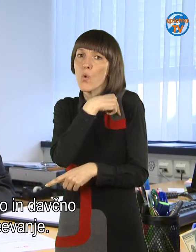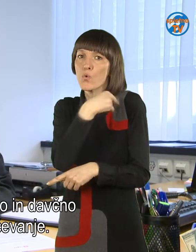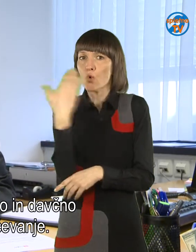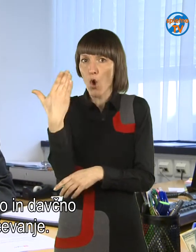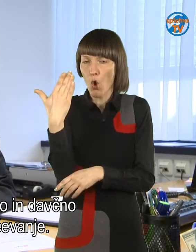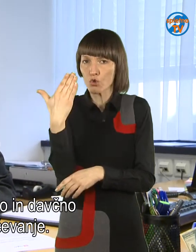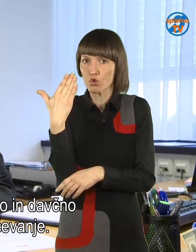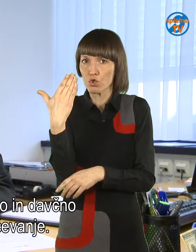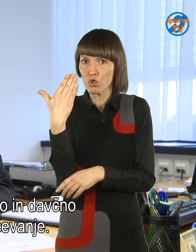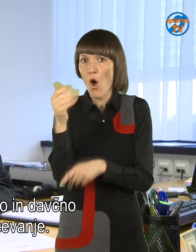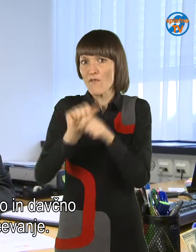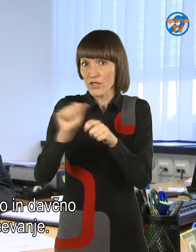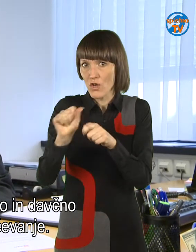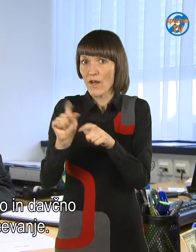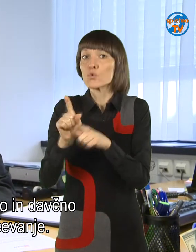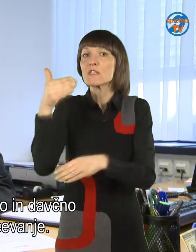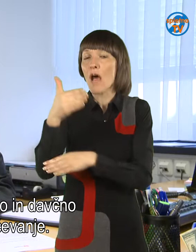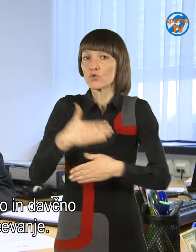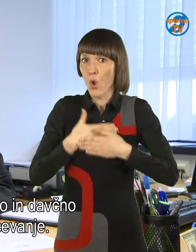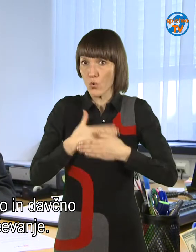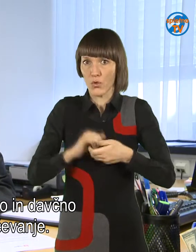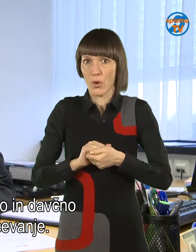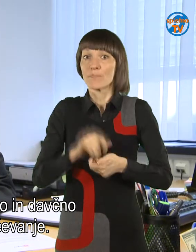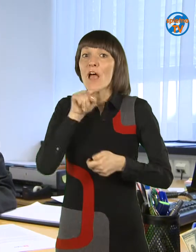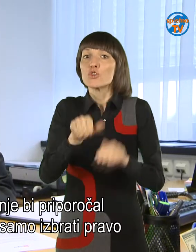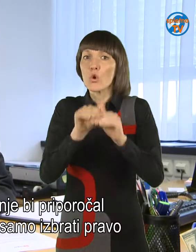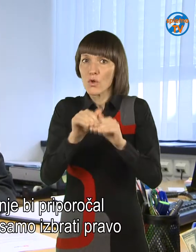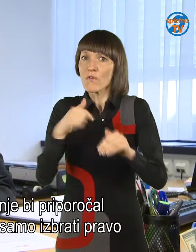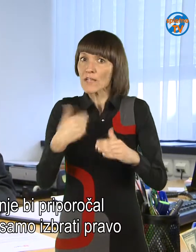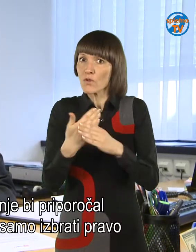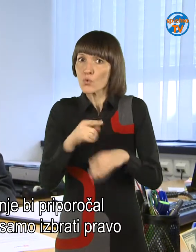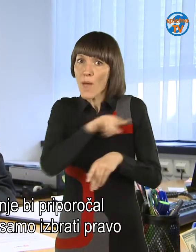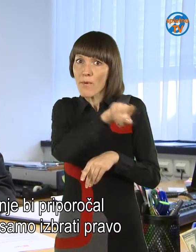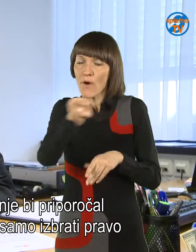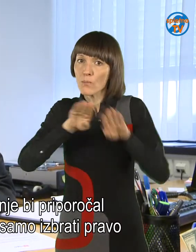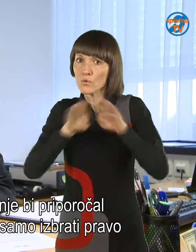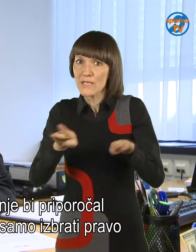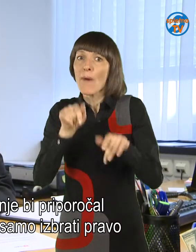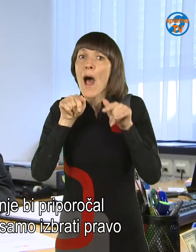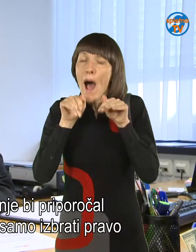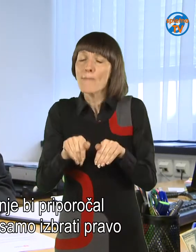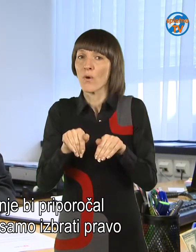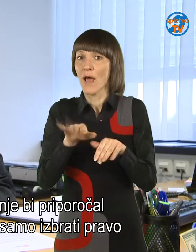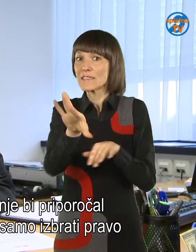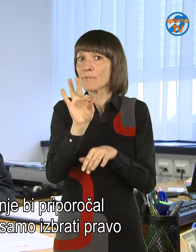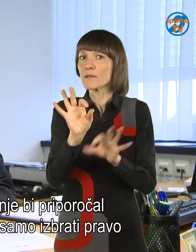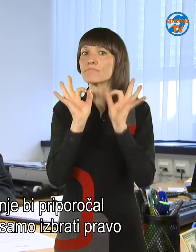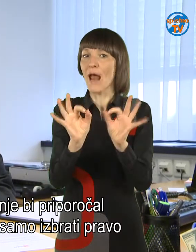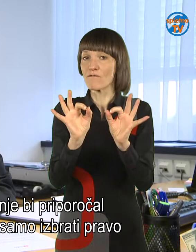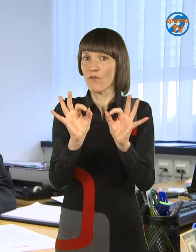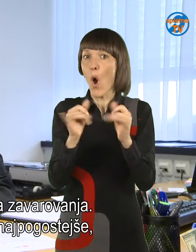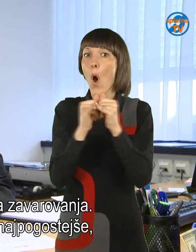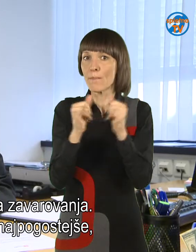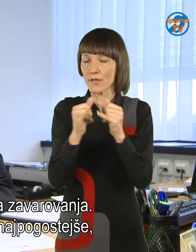davčno vgodno vrčevanje. Življensko zavarovanje bi pravzaprav priporočal vsakomor. Potrebno je samo izbrati pravo obliko življenskega